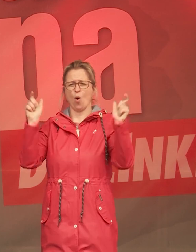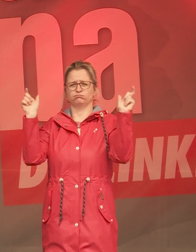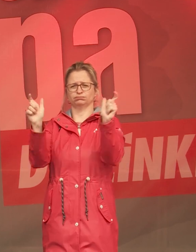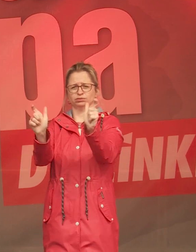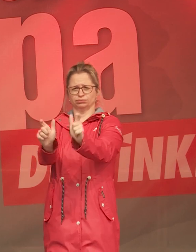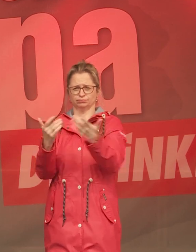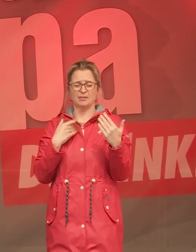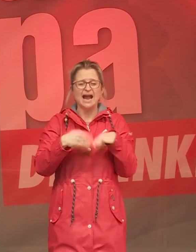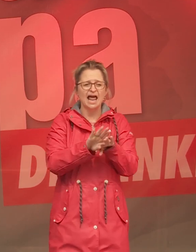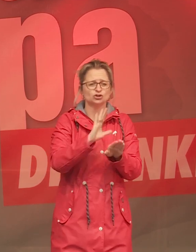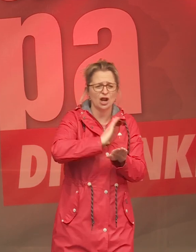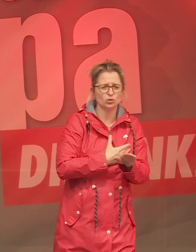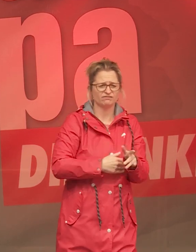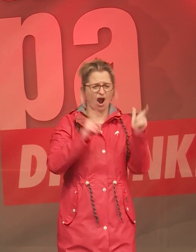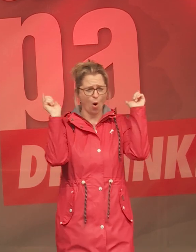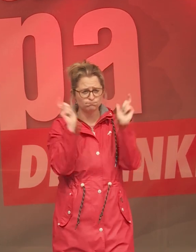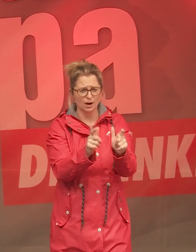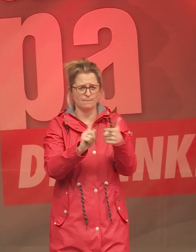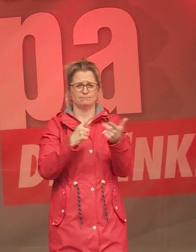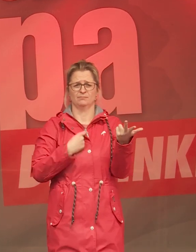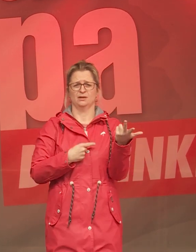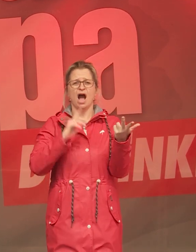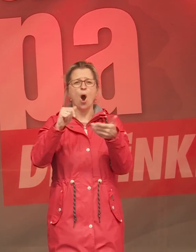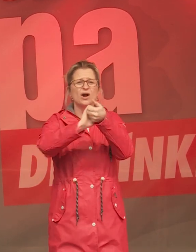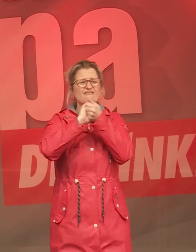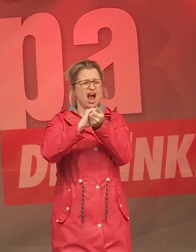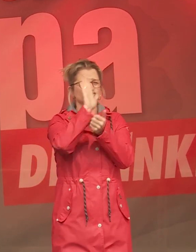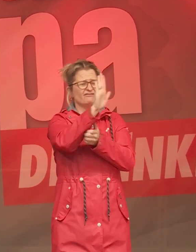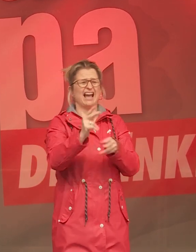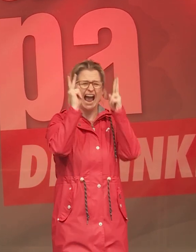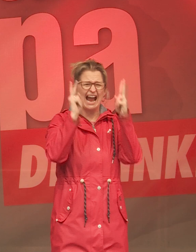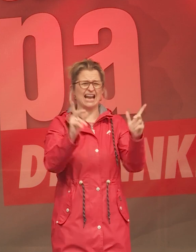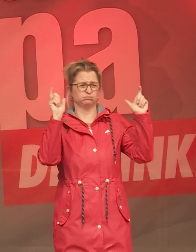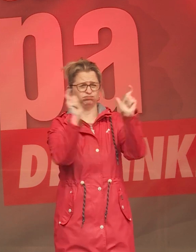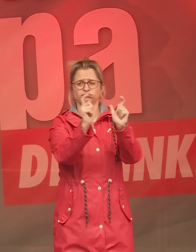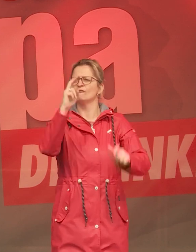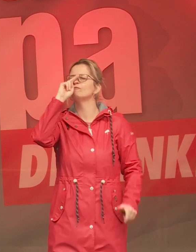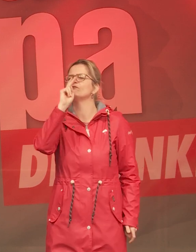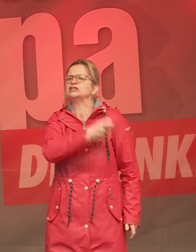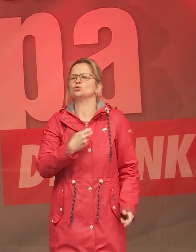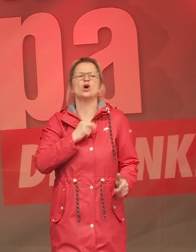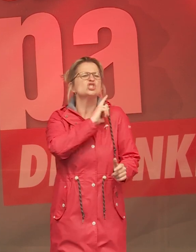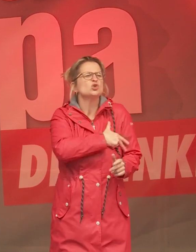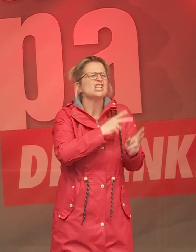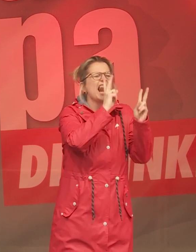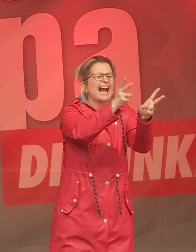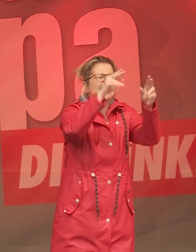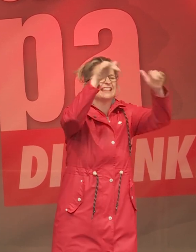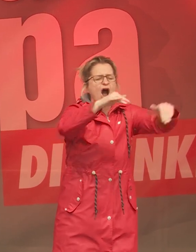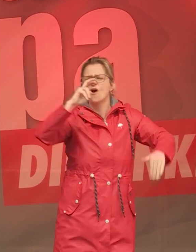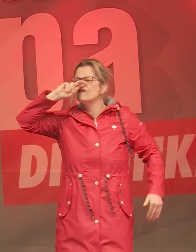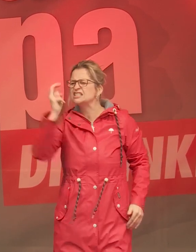Die leugnen den Klimawandel. Die kämpfen gegen die Rechte der Gewerkschaften. Die versuchen, soziale Rechte einzuschränken. Das ist deren